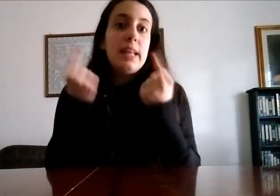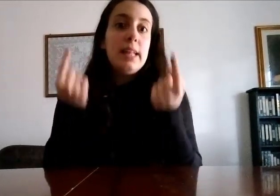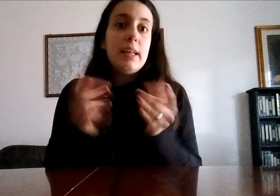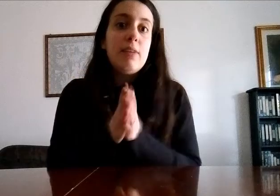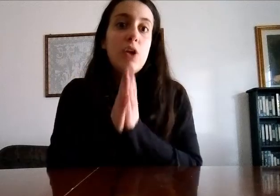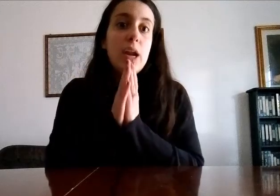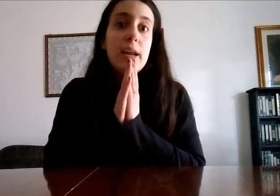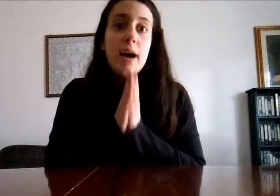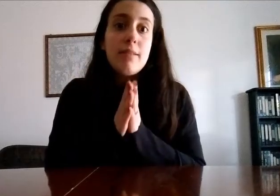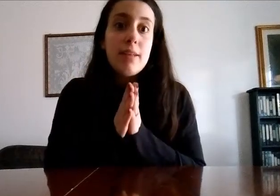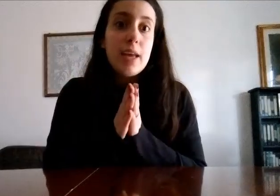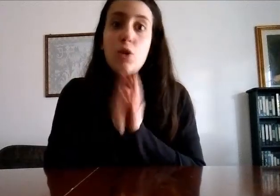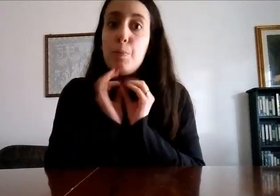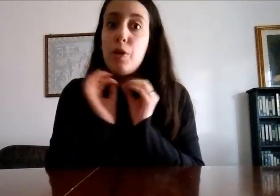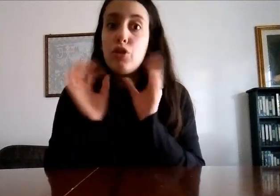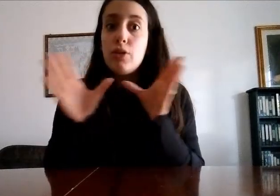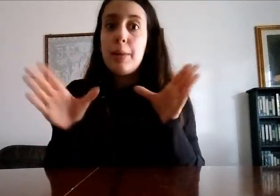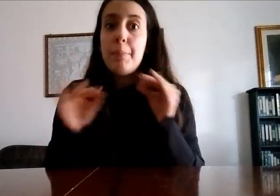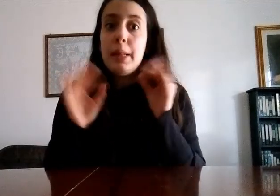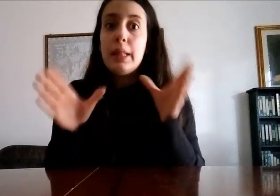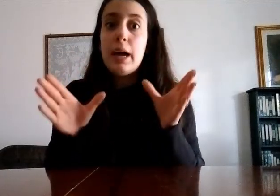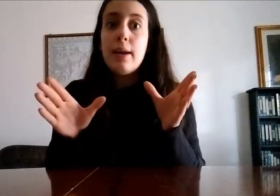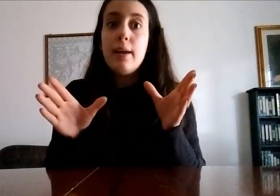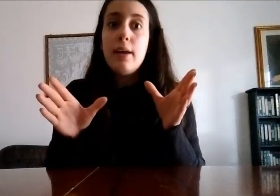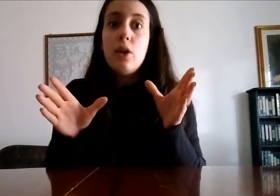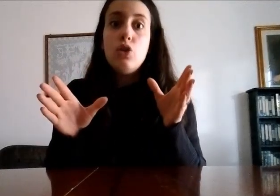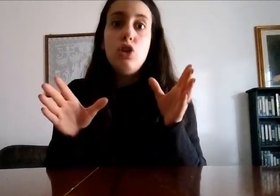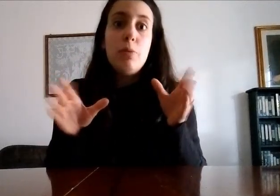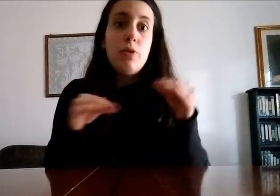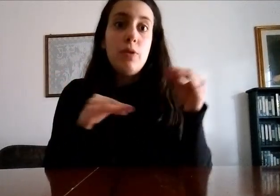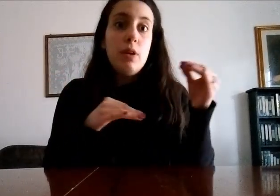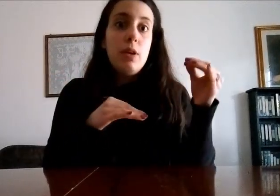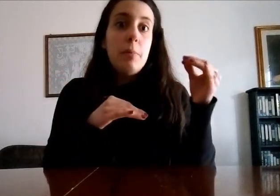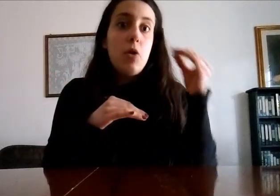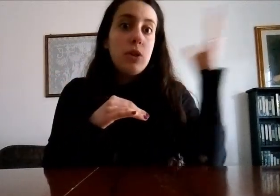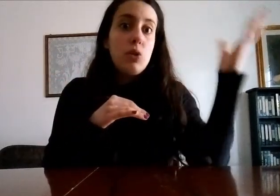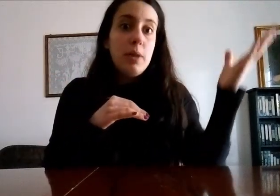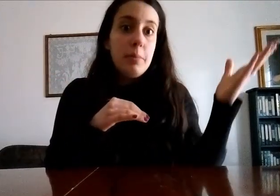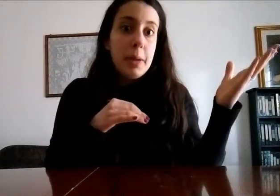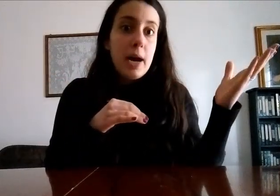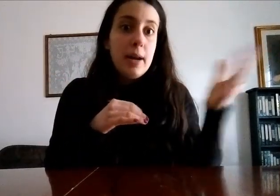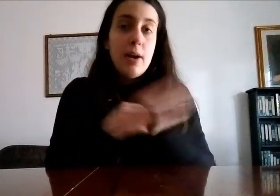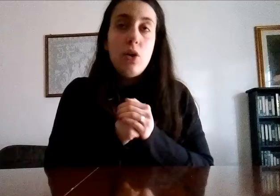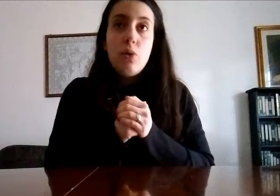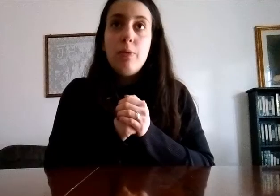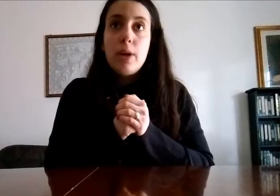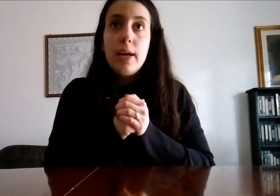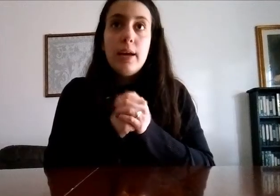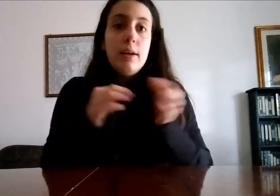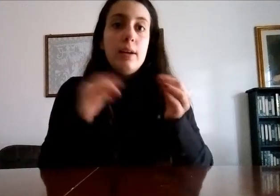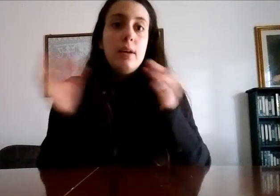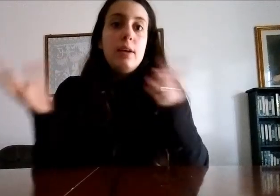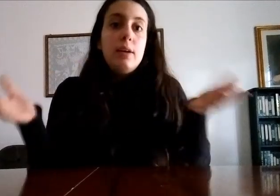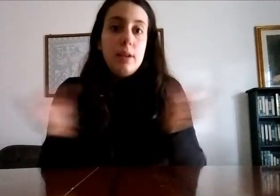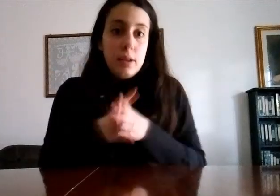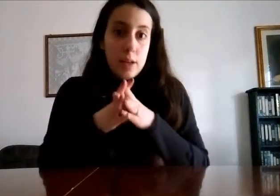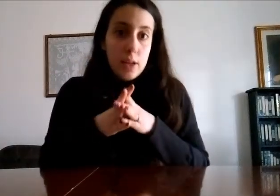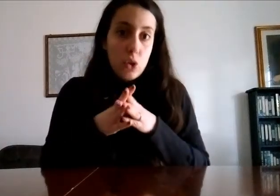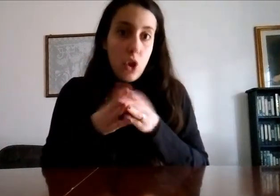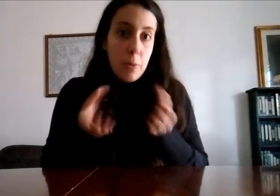atleti che devono allenarsi che non possono stare a pensare oddio ma questo mi sbrana oppure non te lo